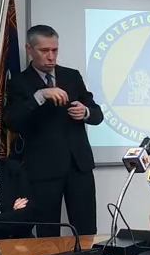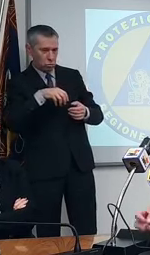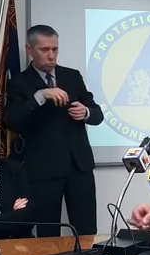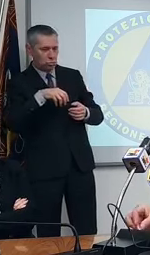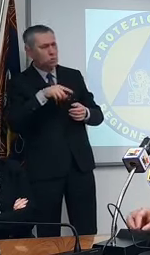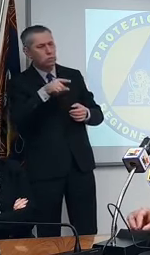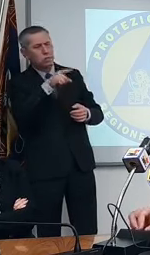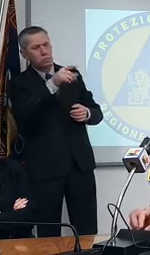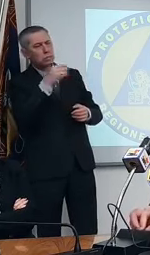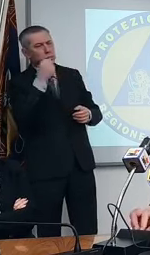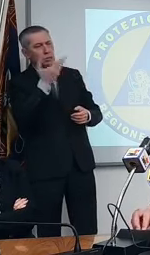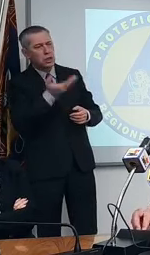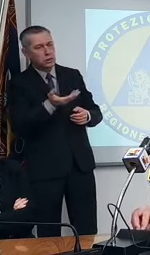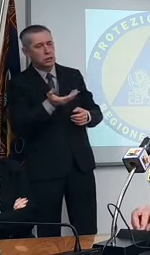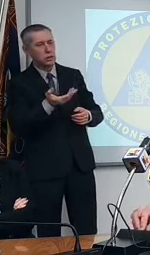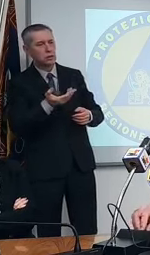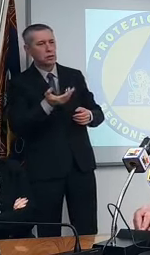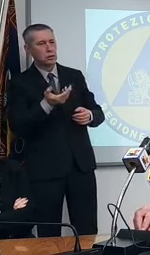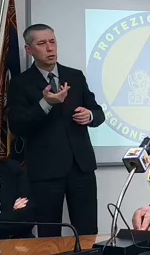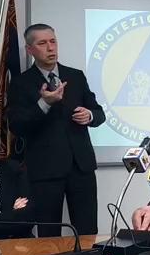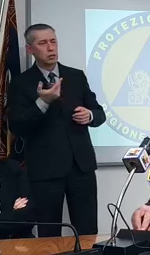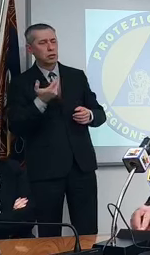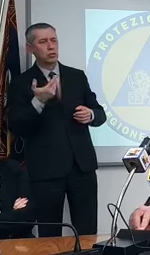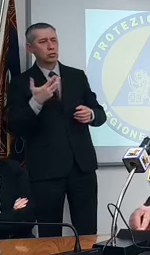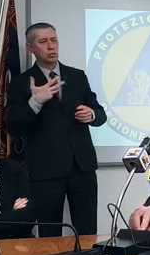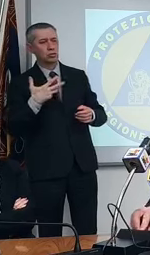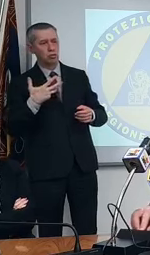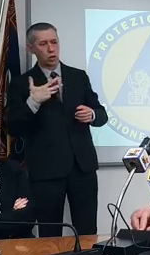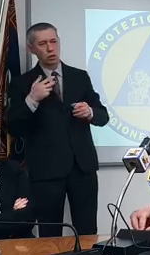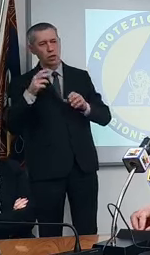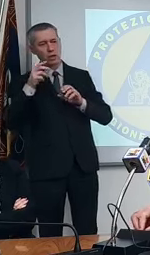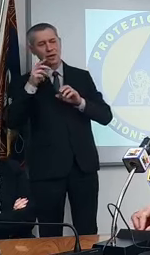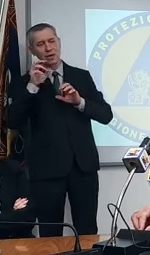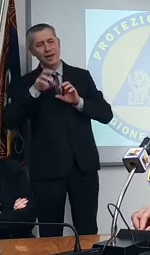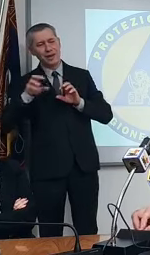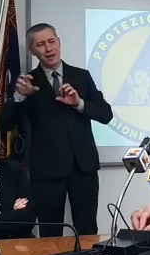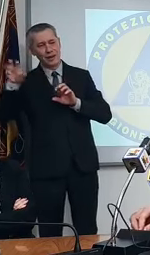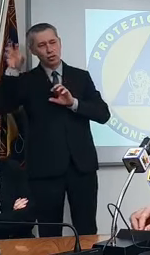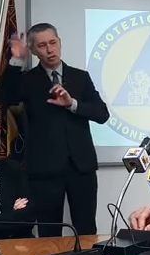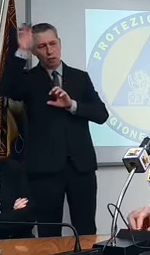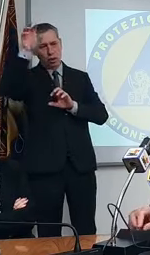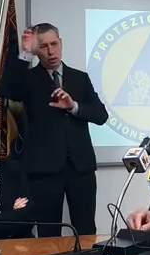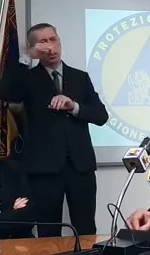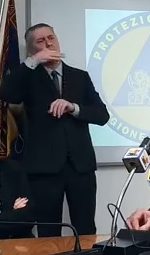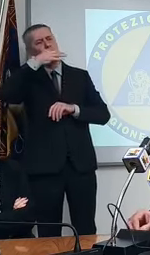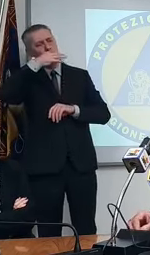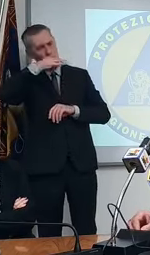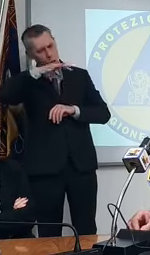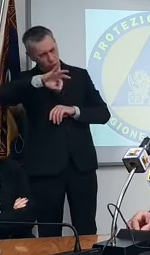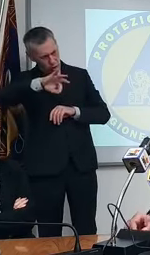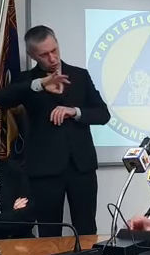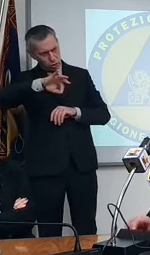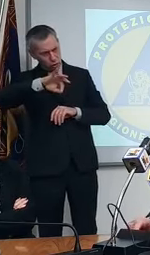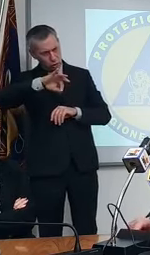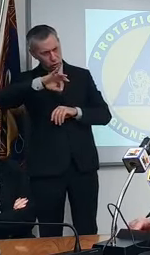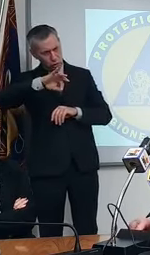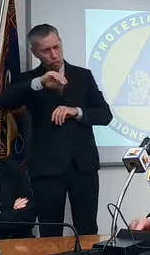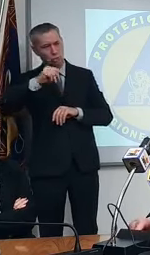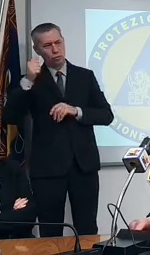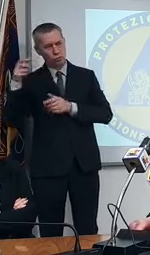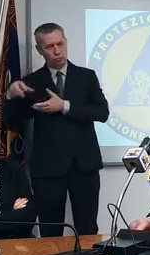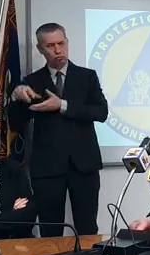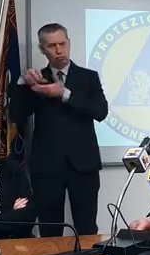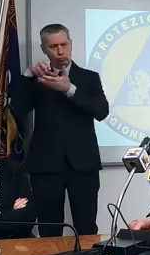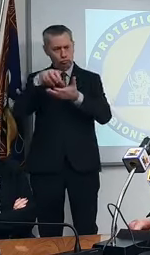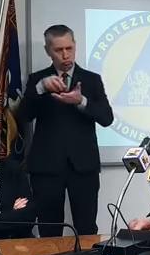lei non crede che ci siano di fatto regioni pienamente in grado di attuare la loro parte del